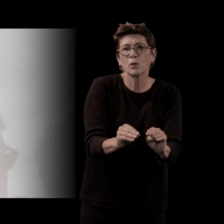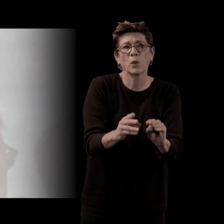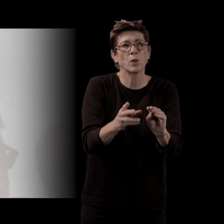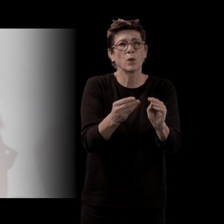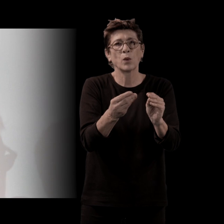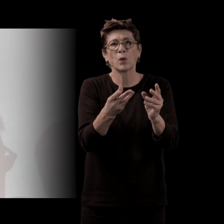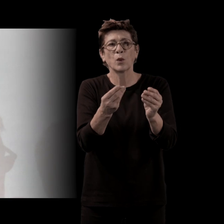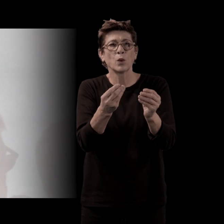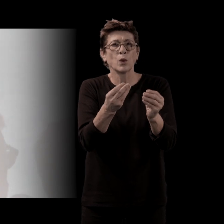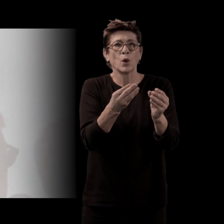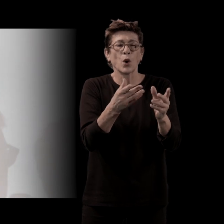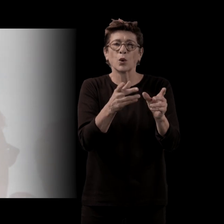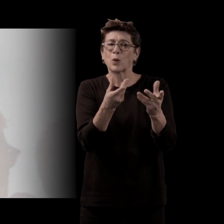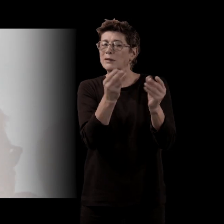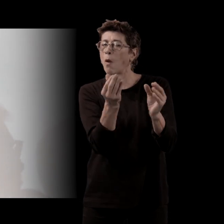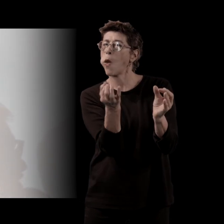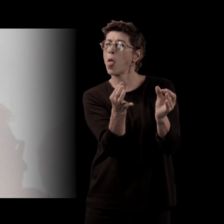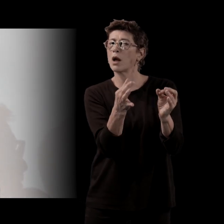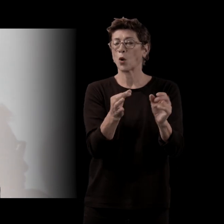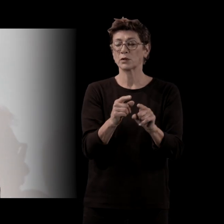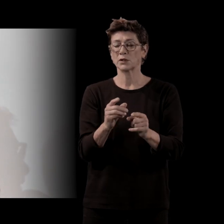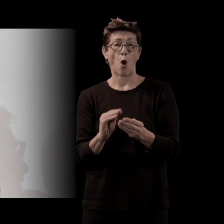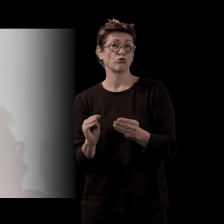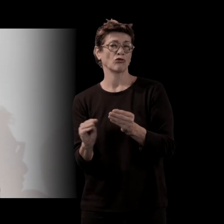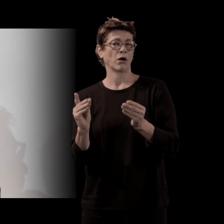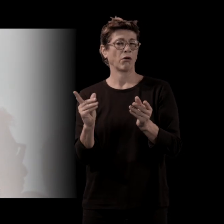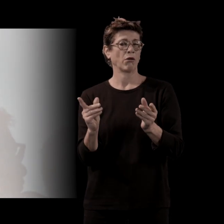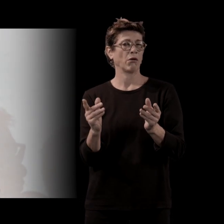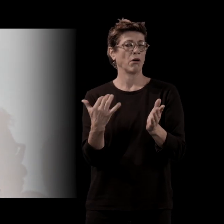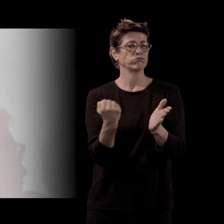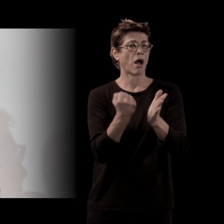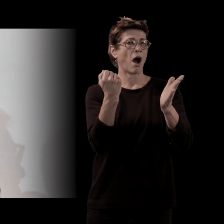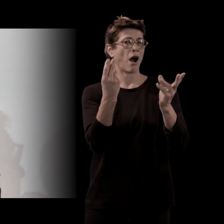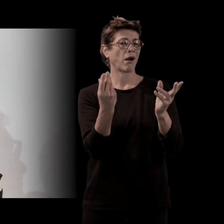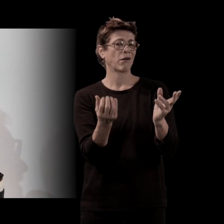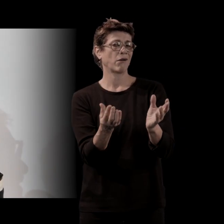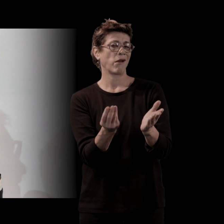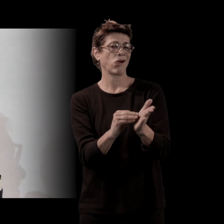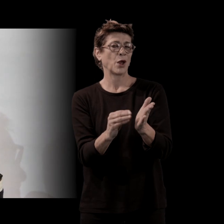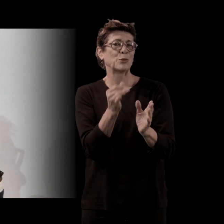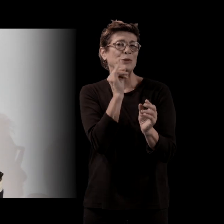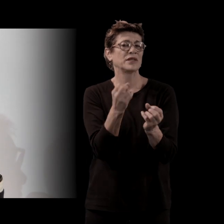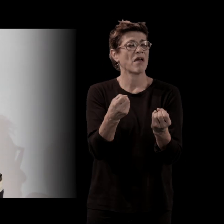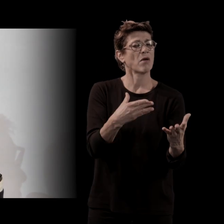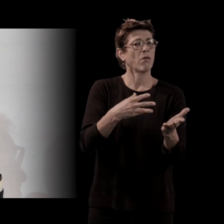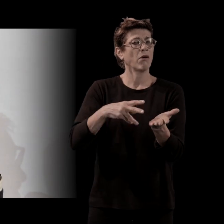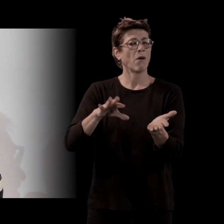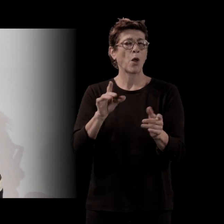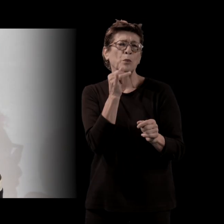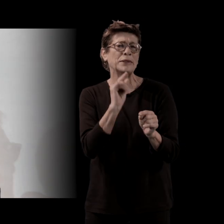aussi par le recours aux objets, aux marques, aux petits faits vrais, des petits choses, des petits détails. Par